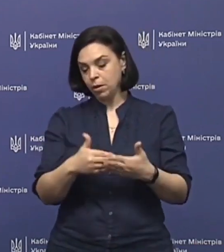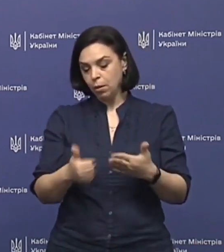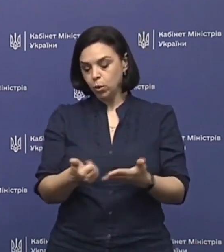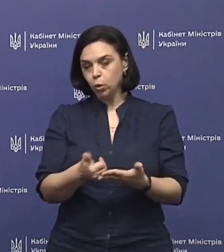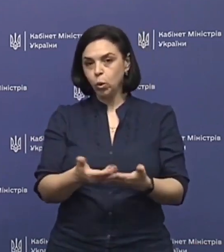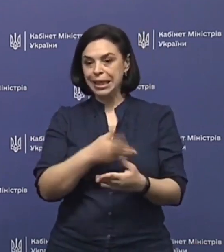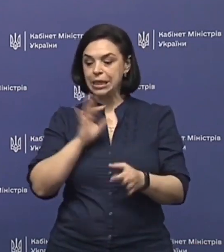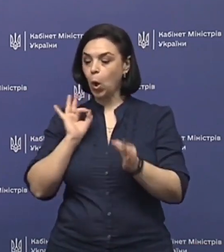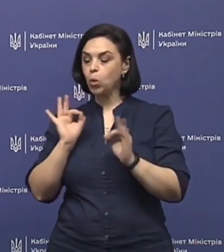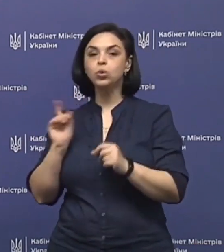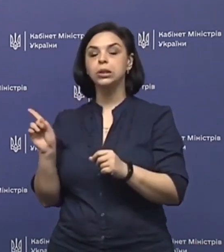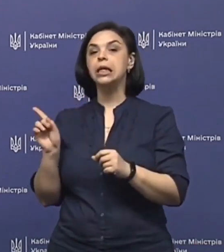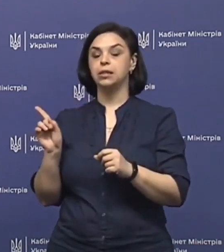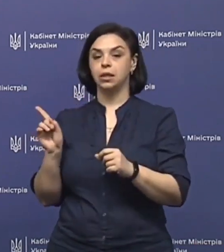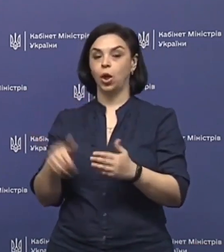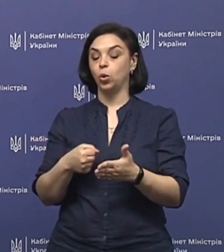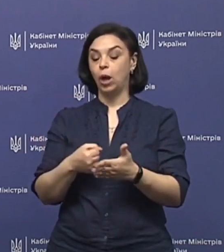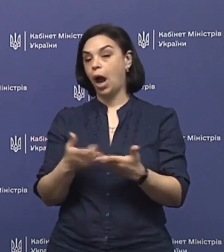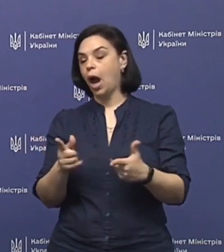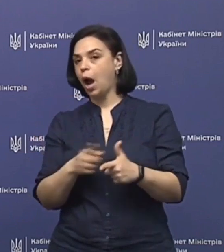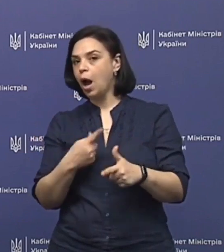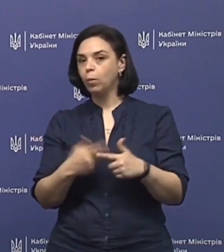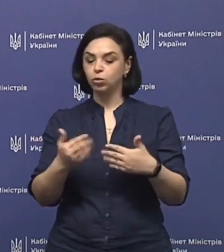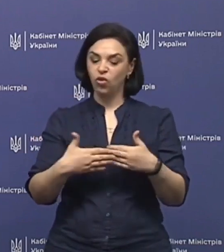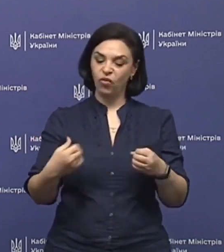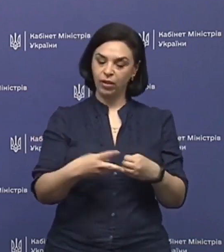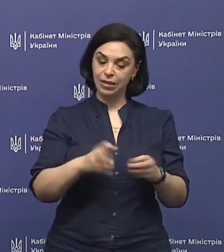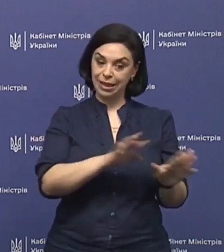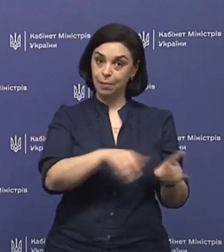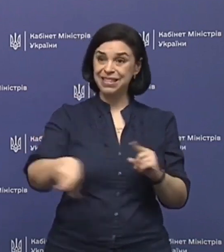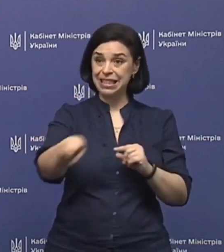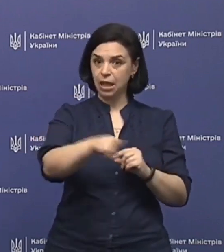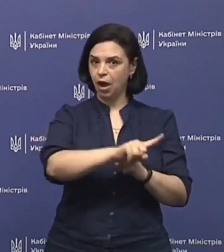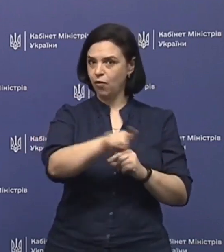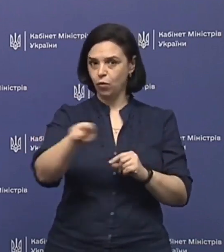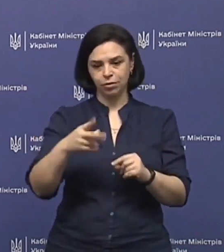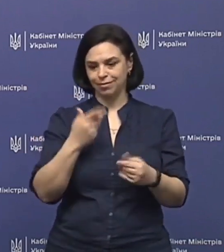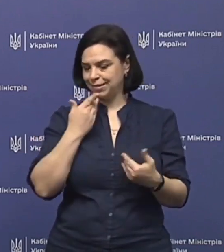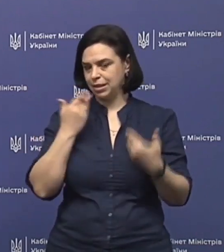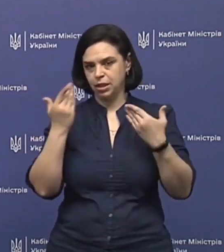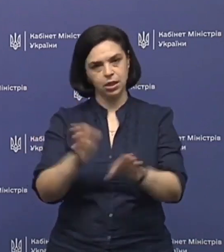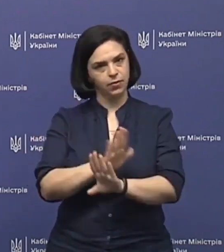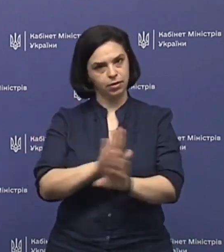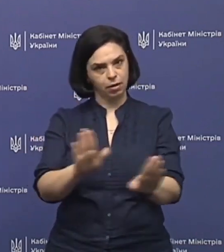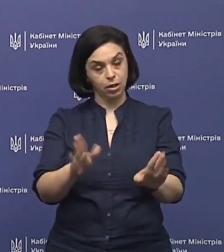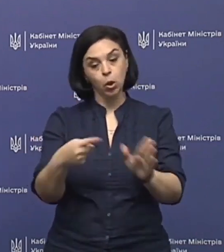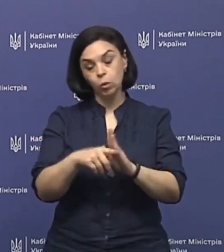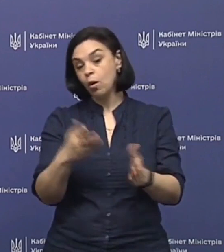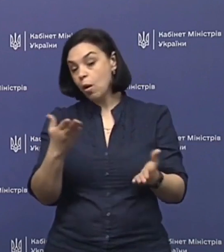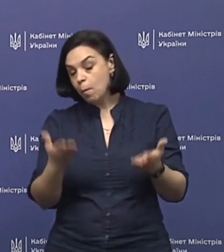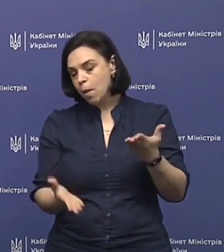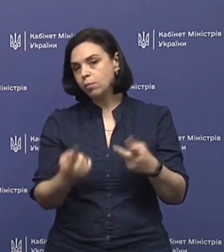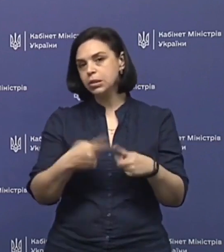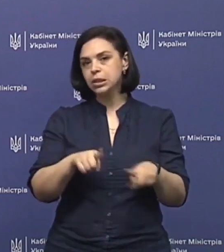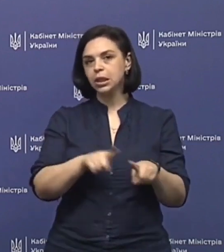до нас за консультаціями або до фахівців на місцях вони не зверталися. Тому мабуть